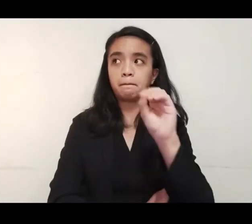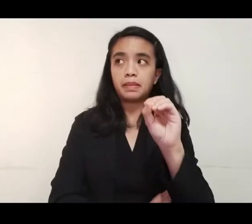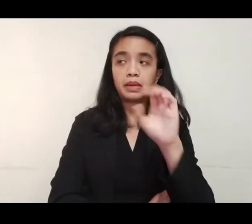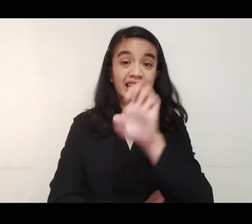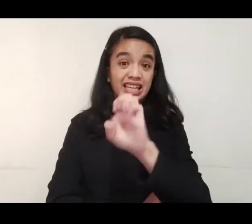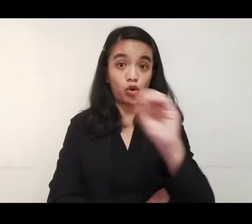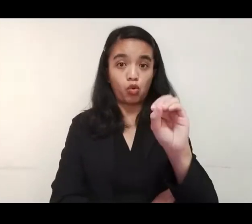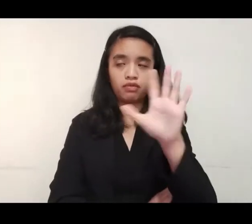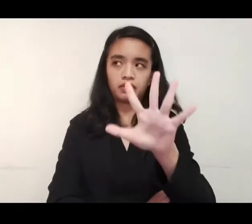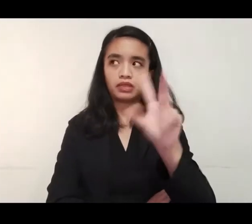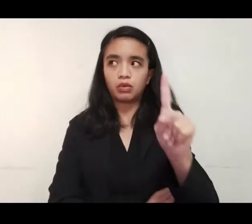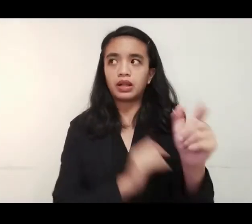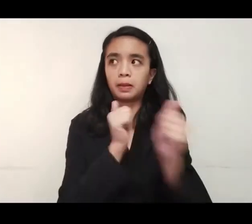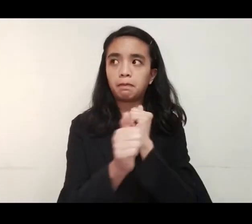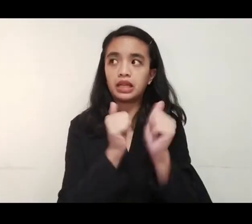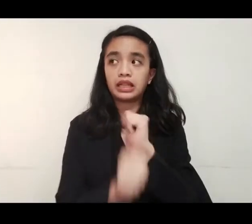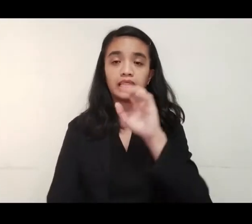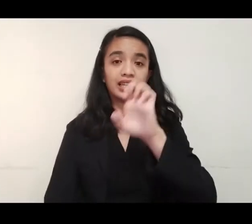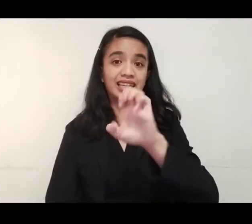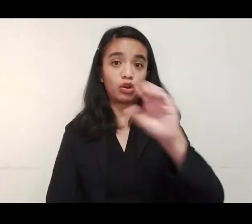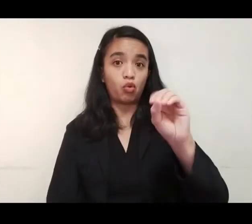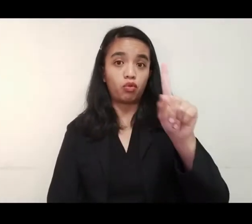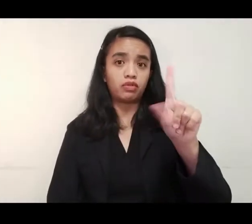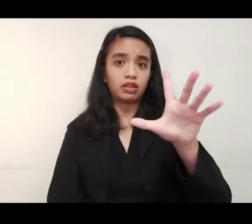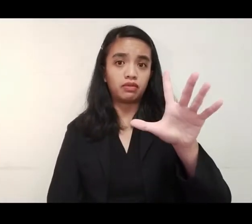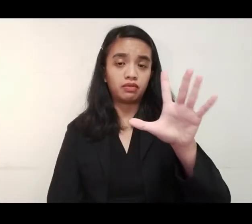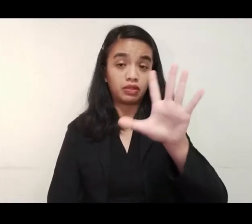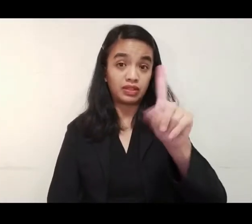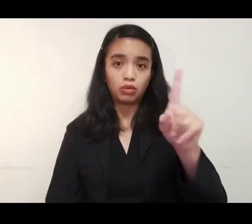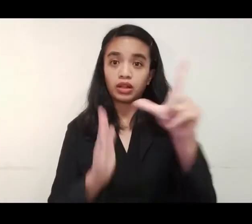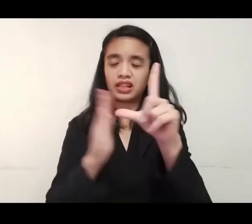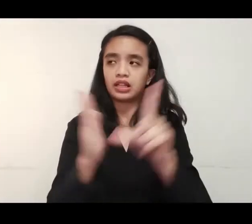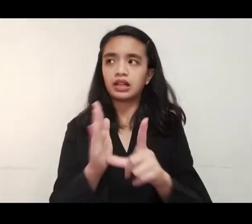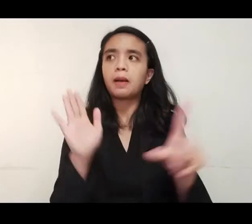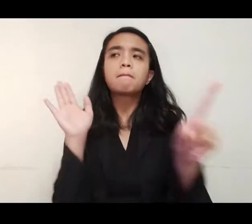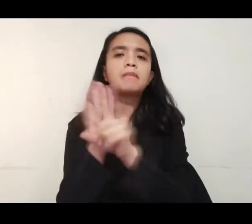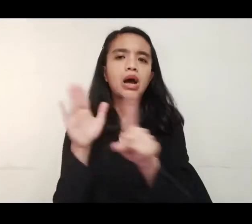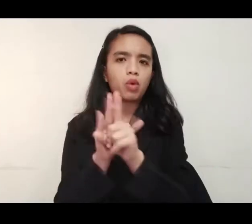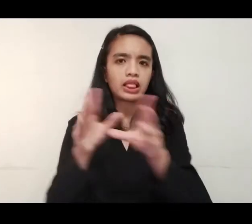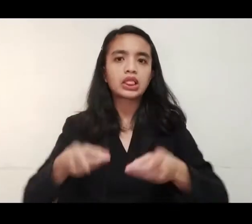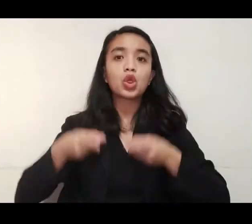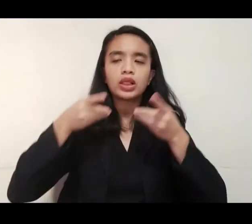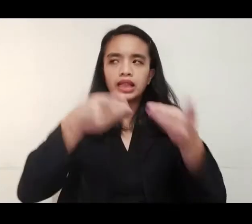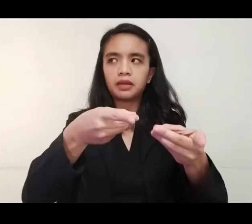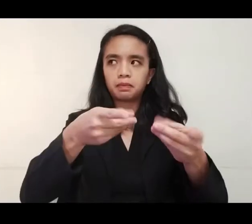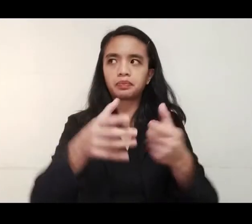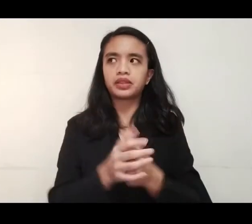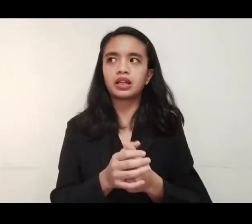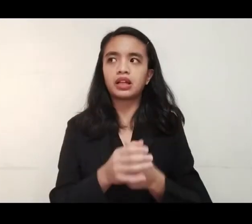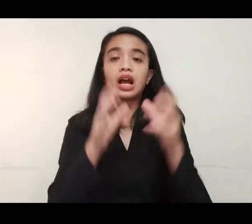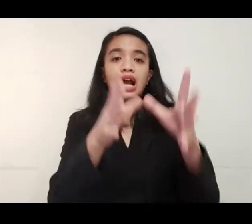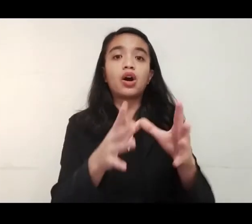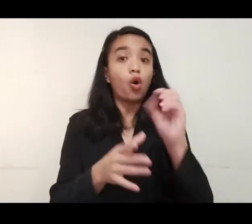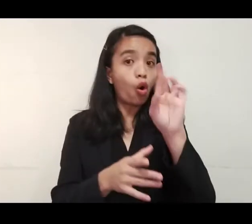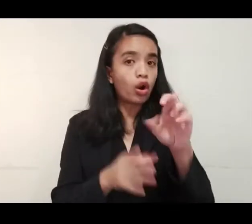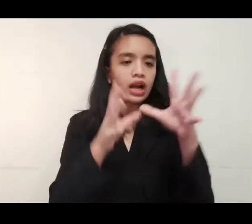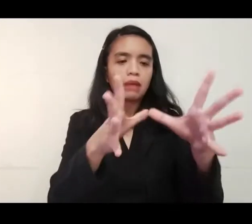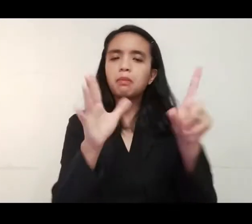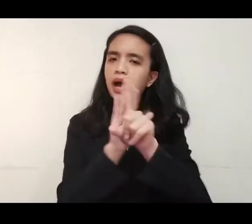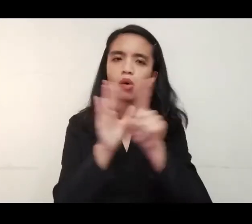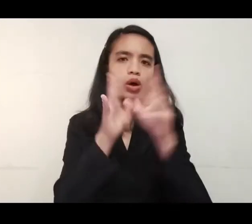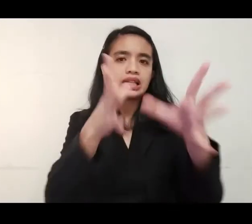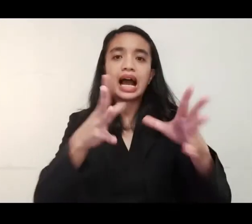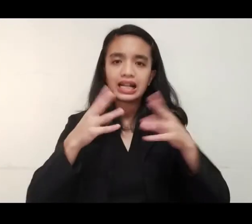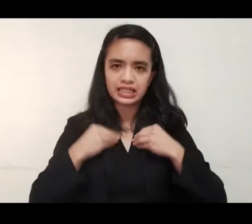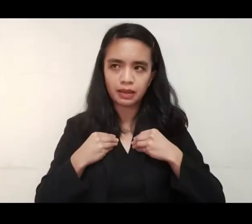also known as the milk code po. Ayon po sa EO51, pinagbabawal po ang pagdanggap po ng donation